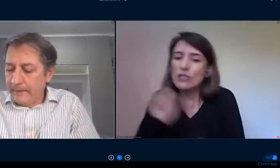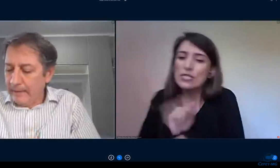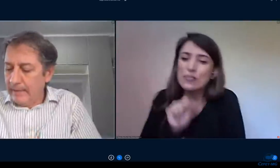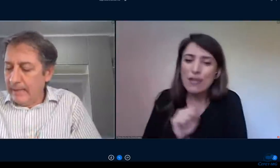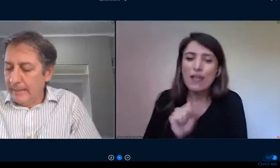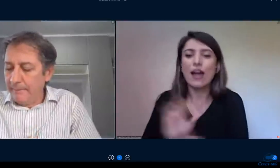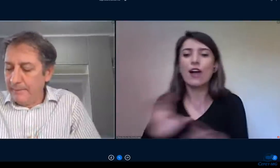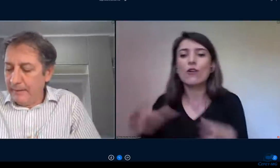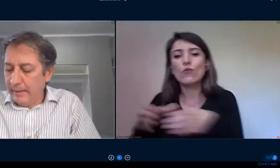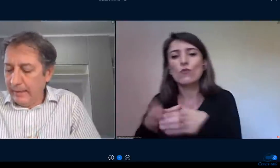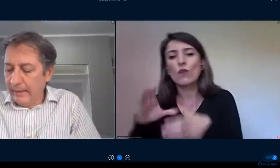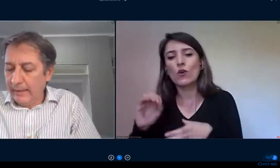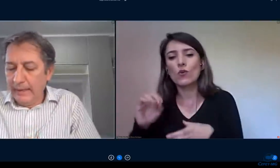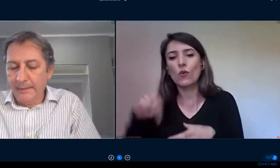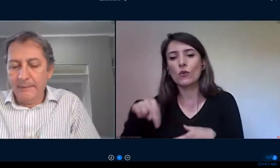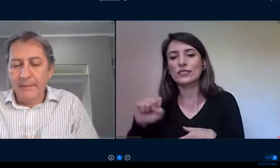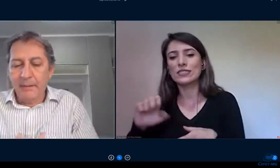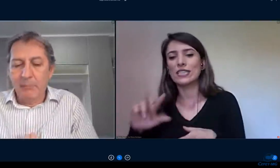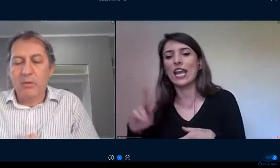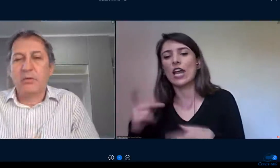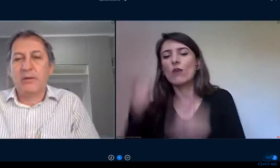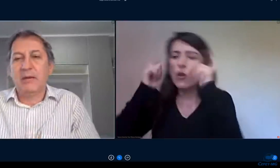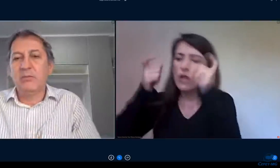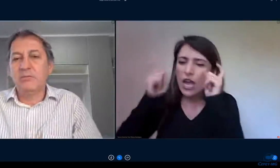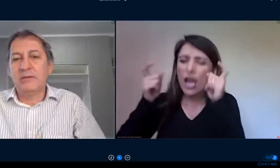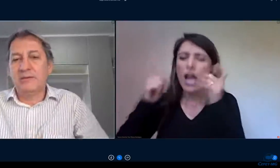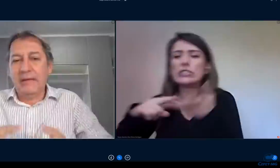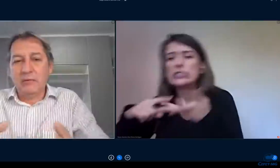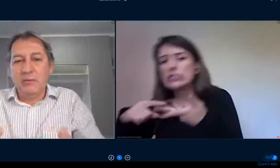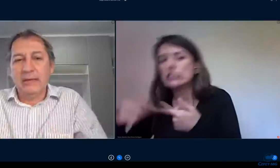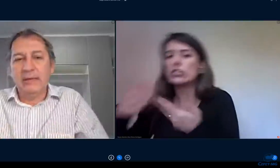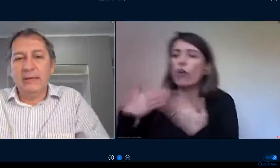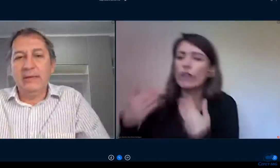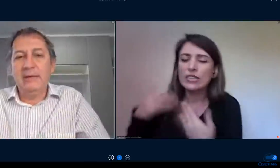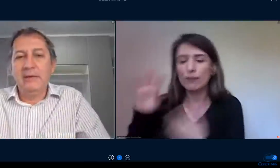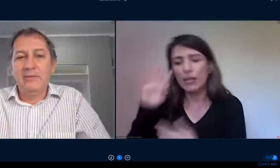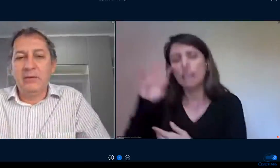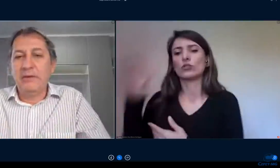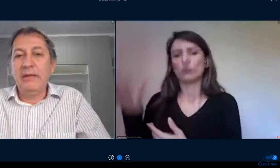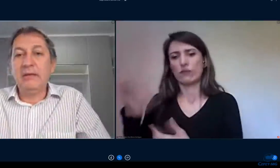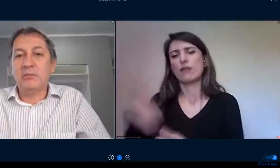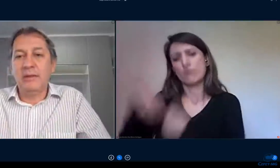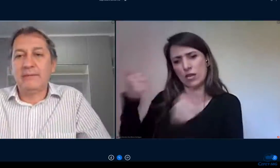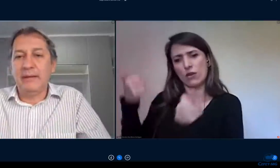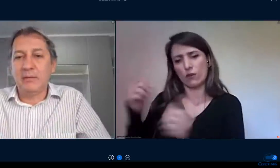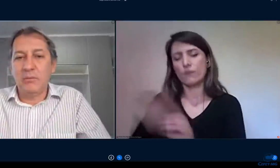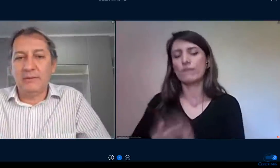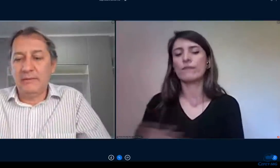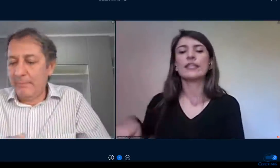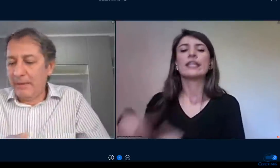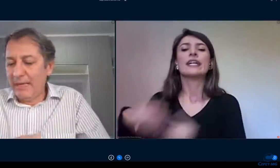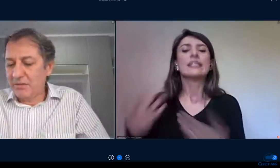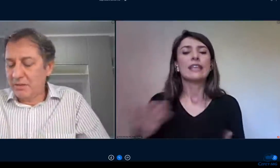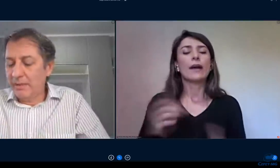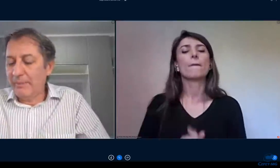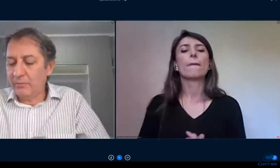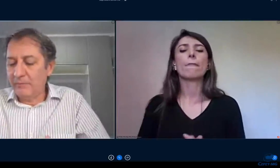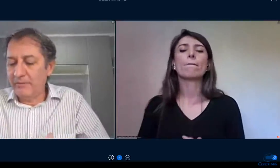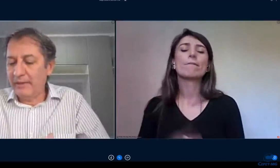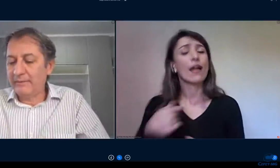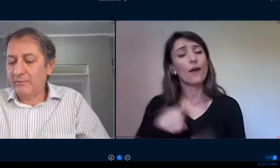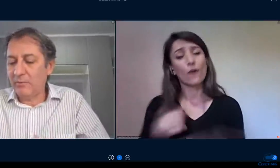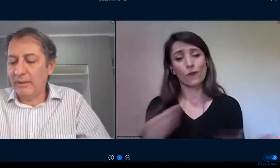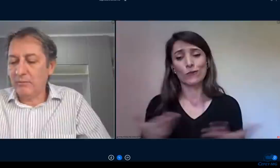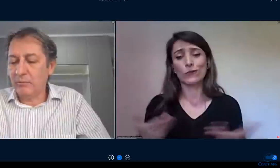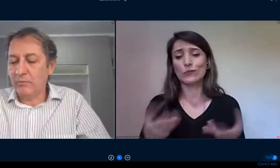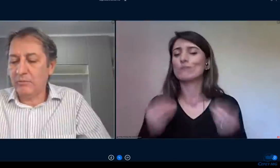eu queria bom eu quero dizer não é que fico feliz com essa com esse debate mais